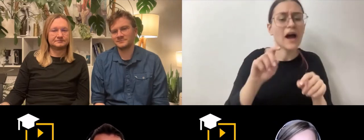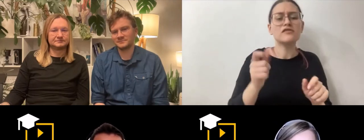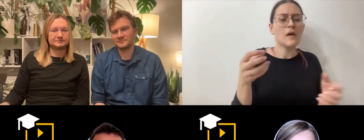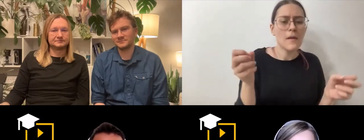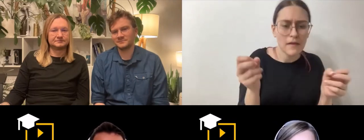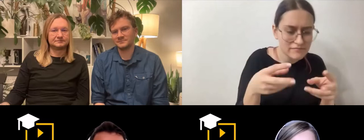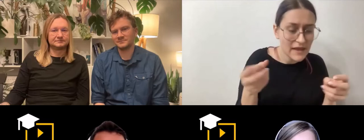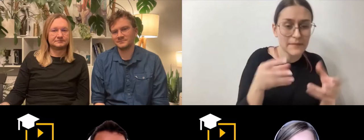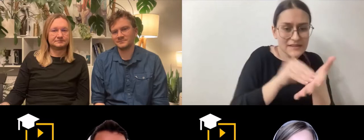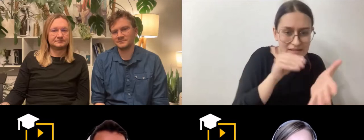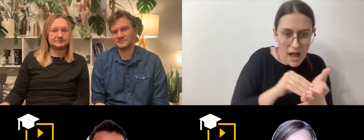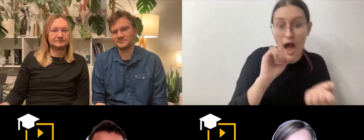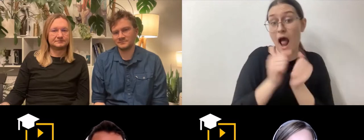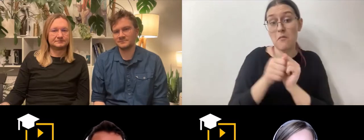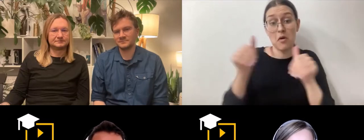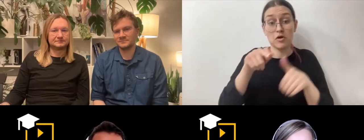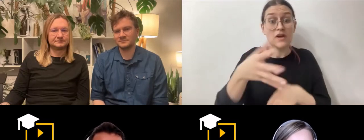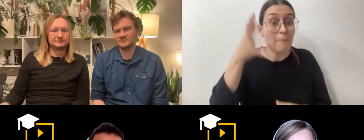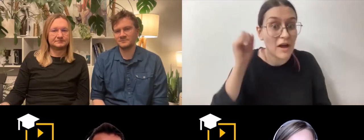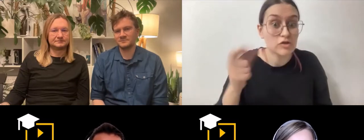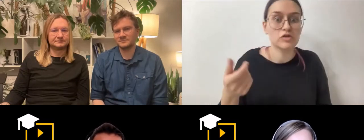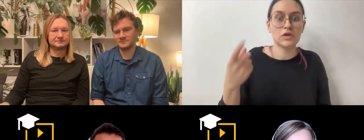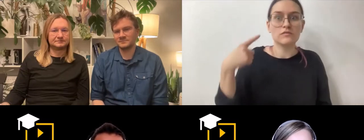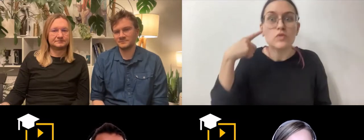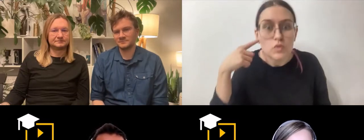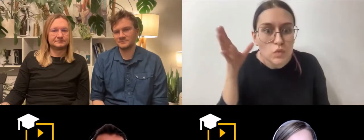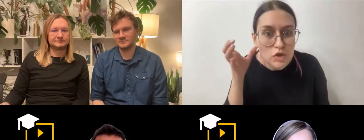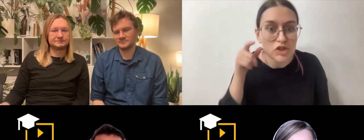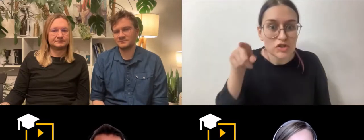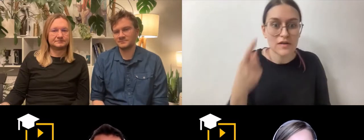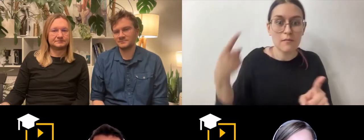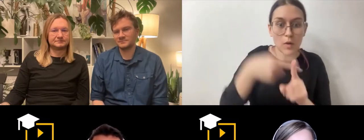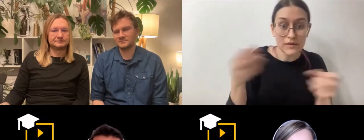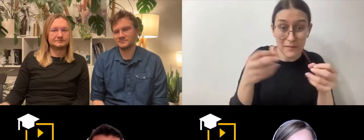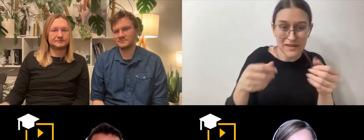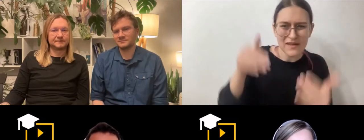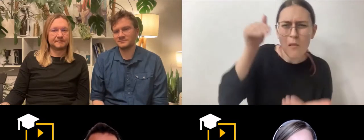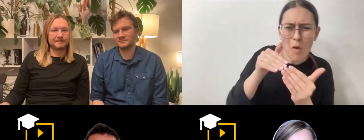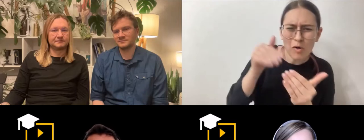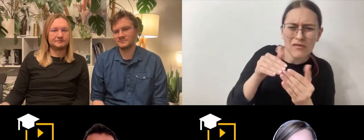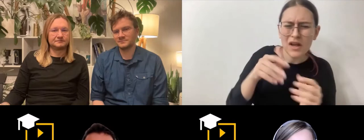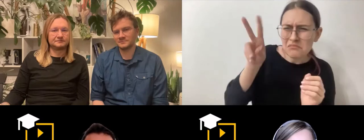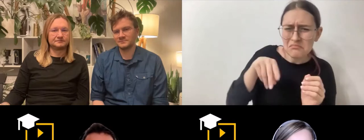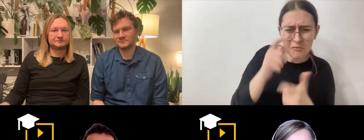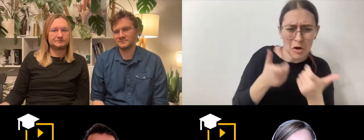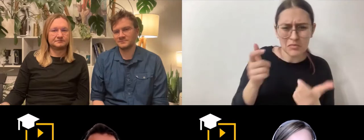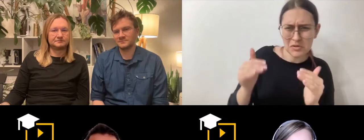Do use lip